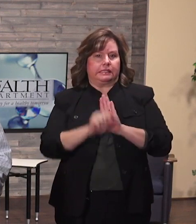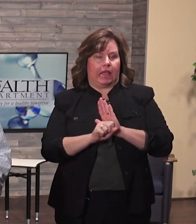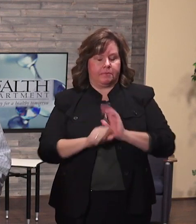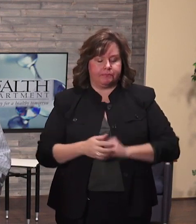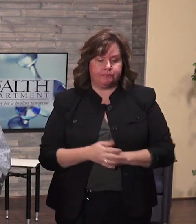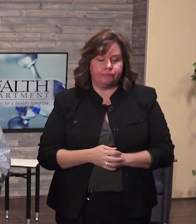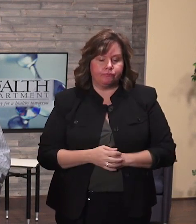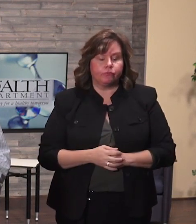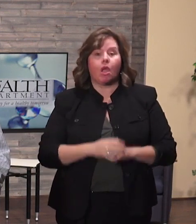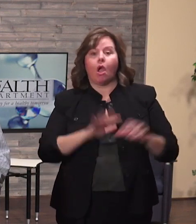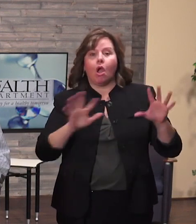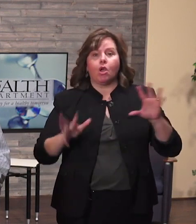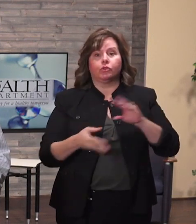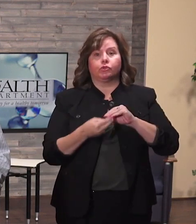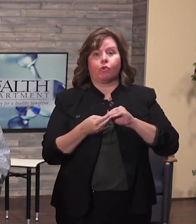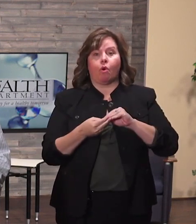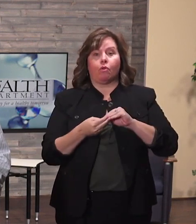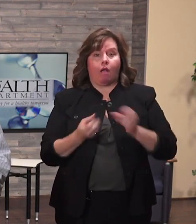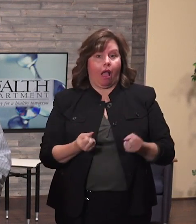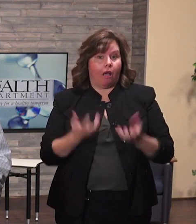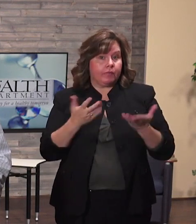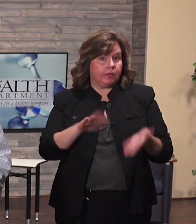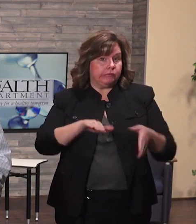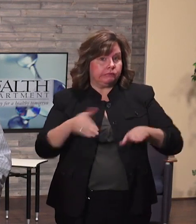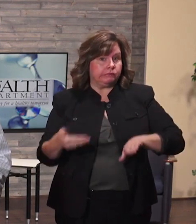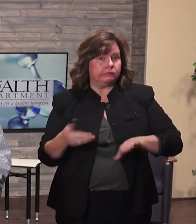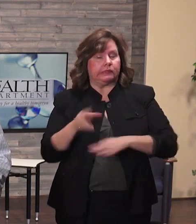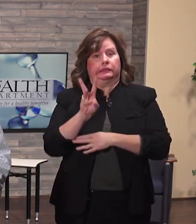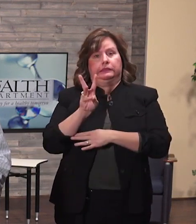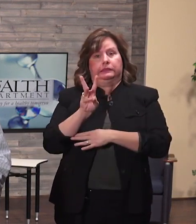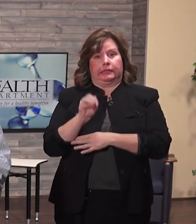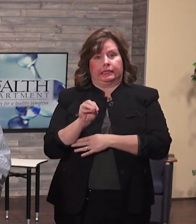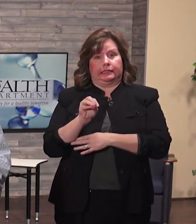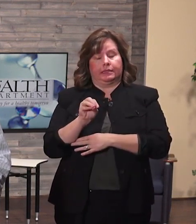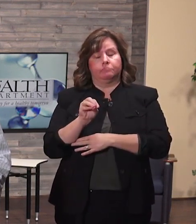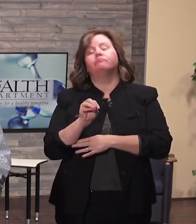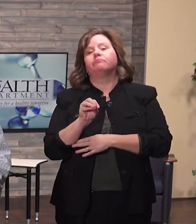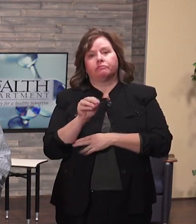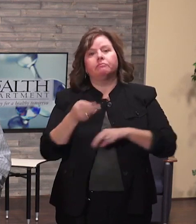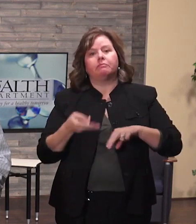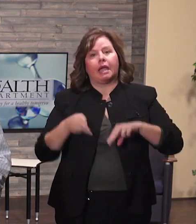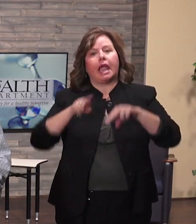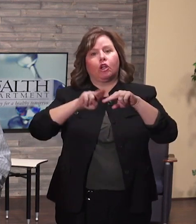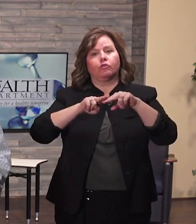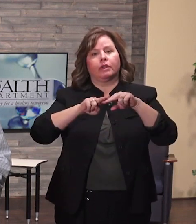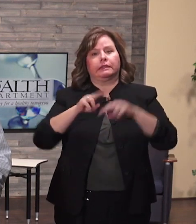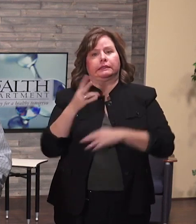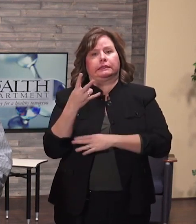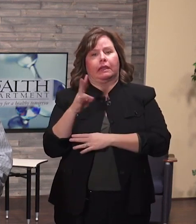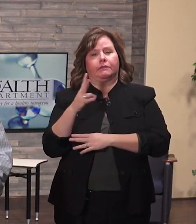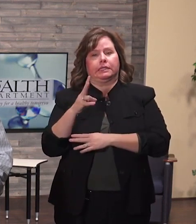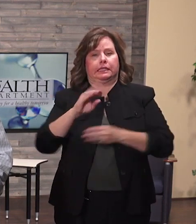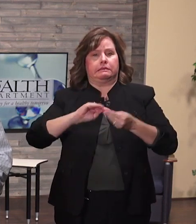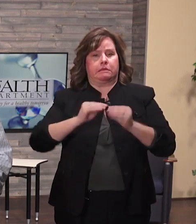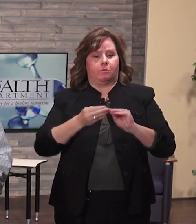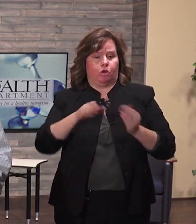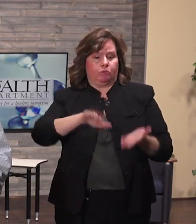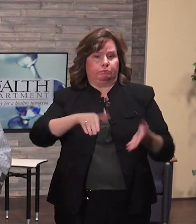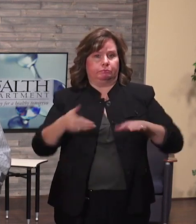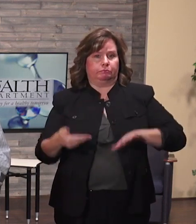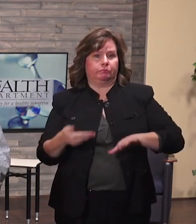últimos números y hay 2,856 casos de COVID-19, casos diagnosticados